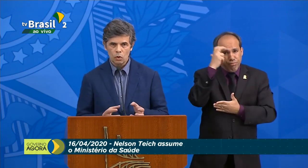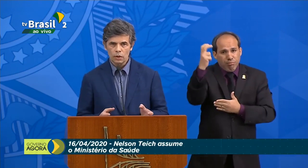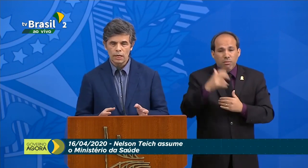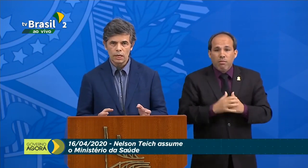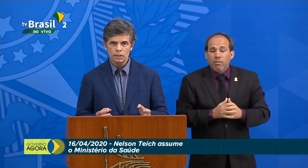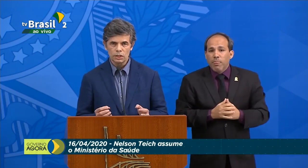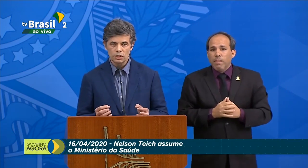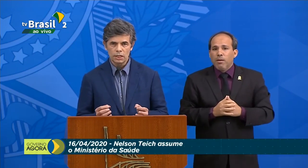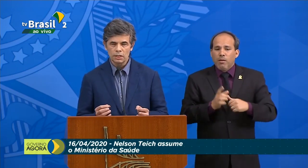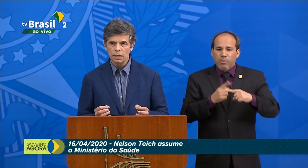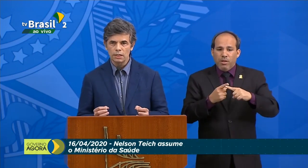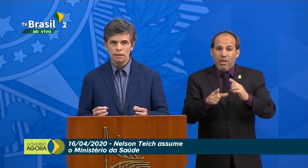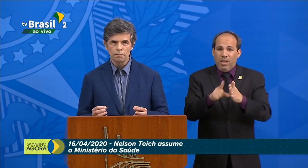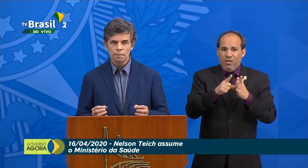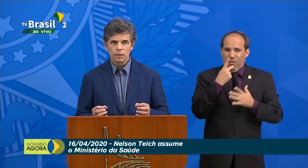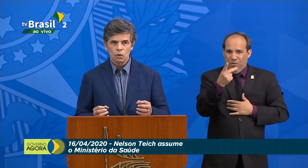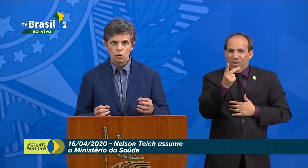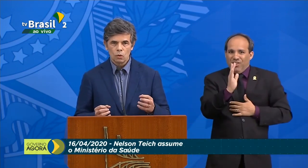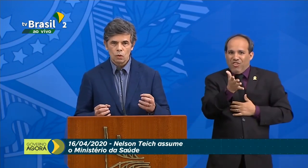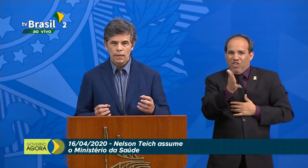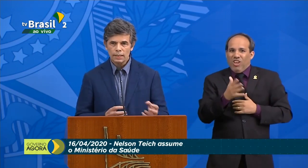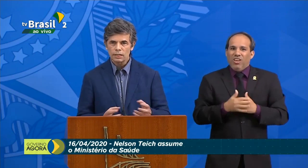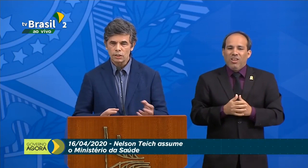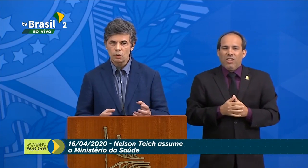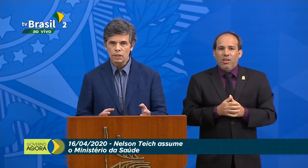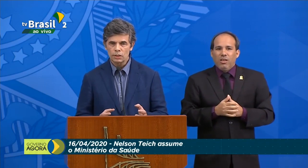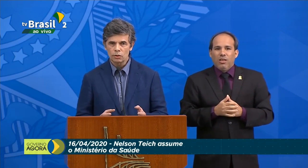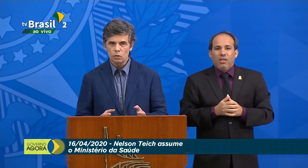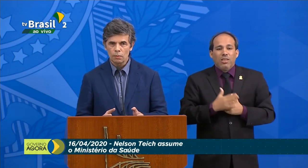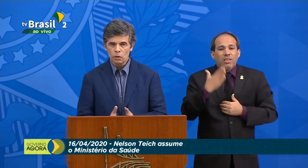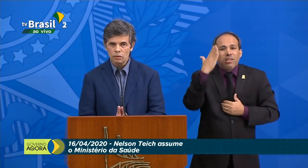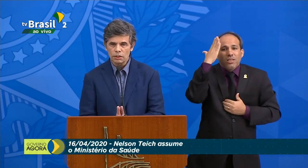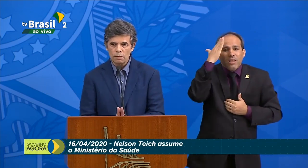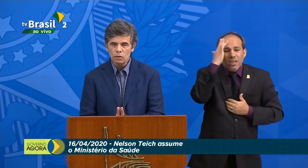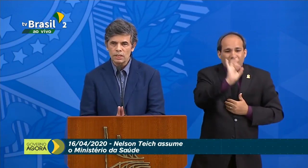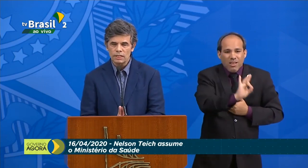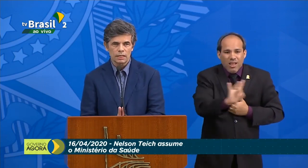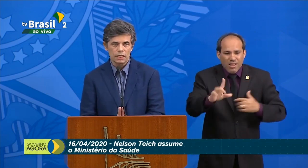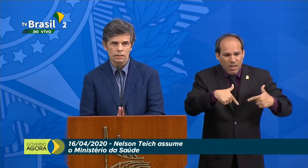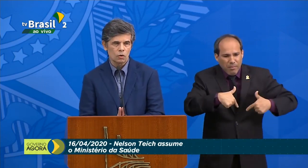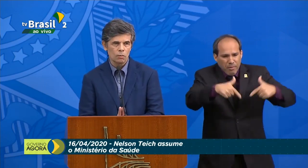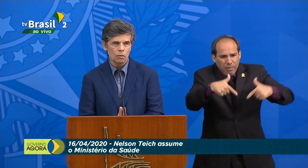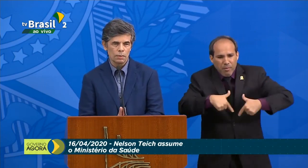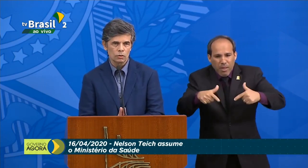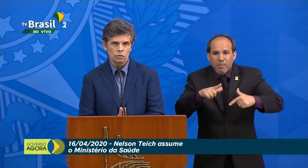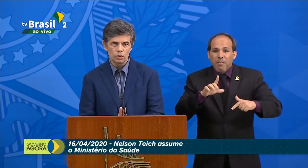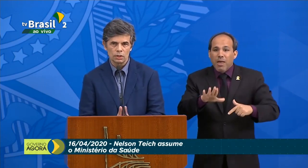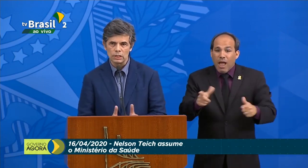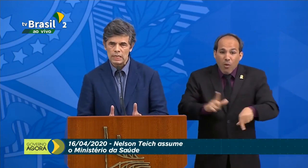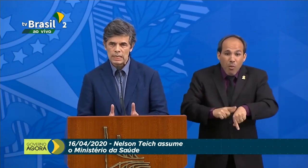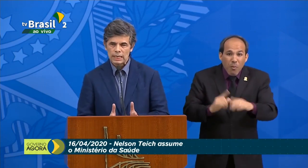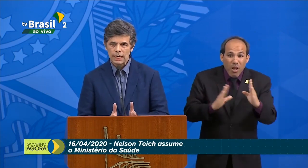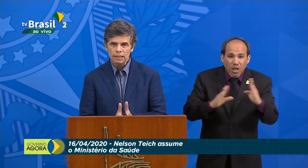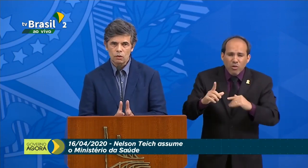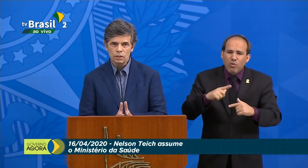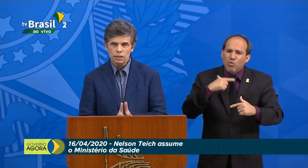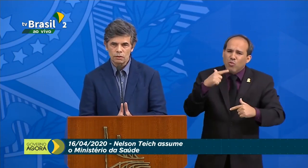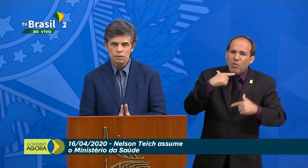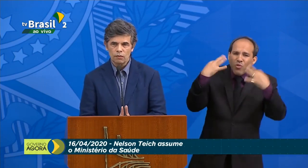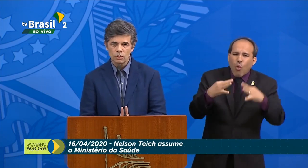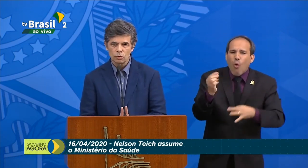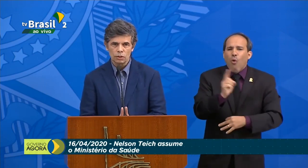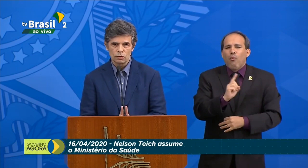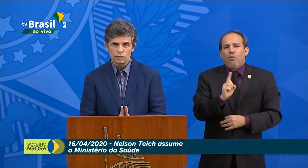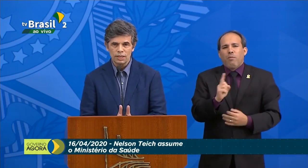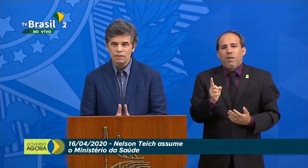Porque, como eu coloquei antes, a gente tem que entender cada ação que a gente toma. Quando você tem muita incerteza, como é momento de hoje, cada